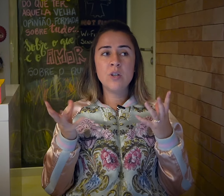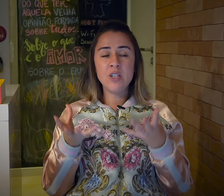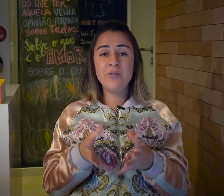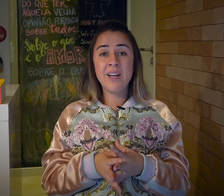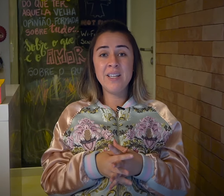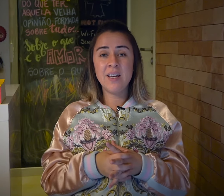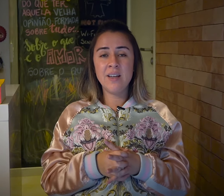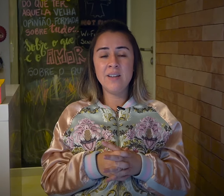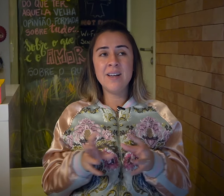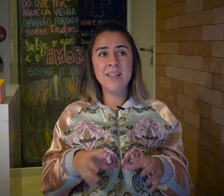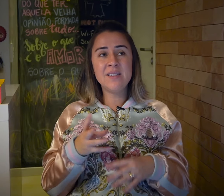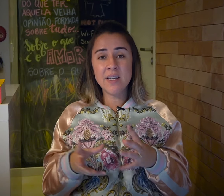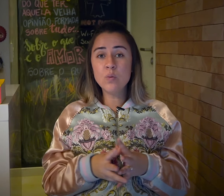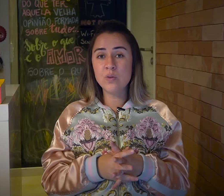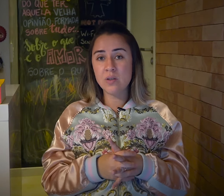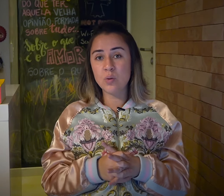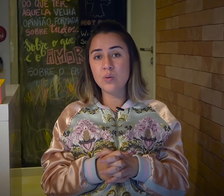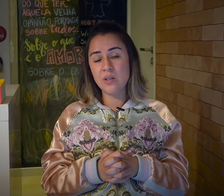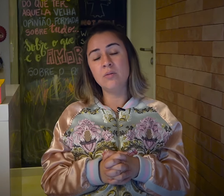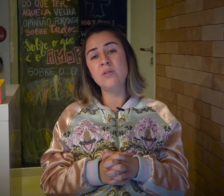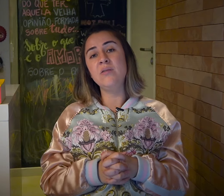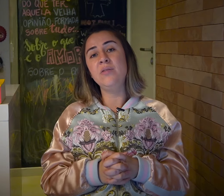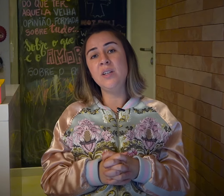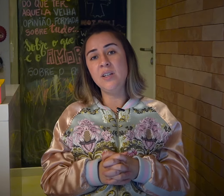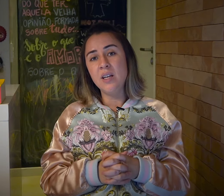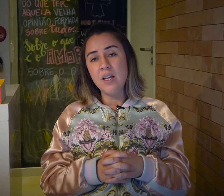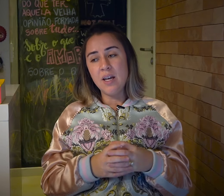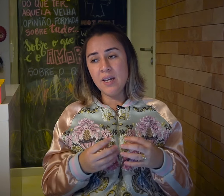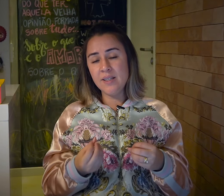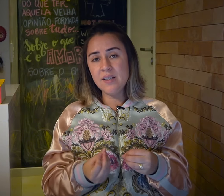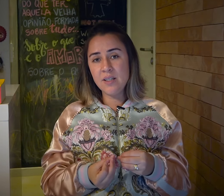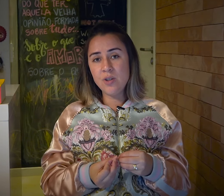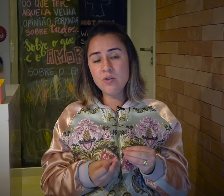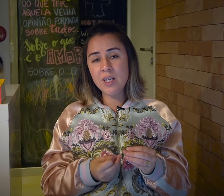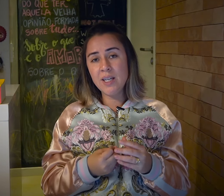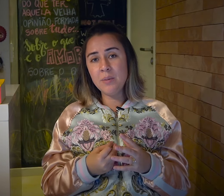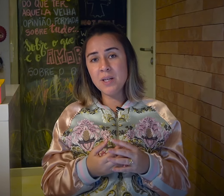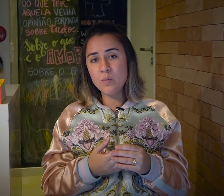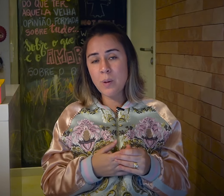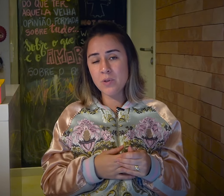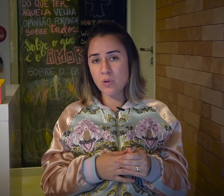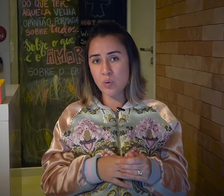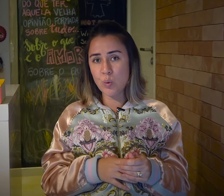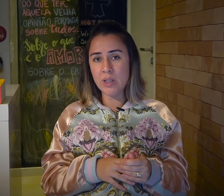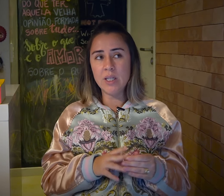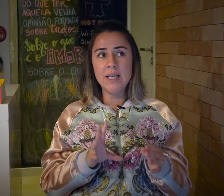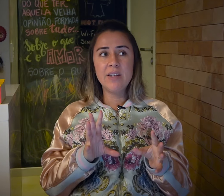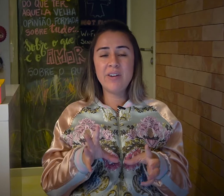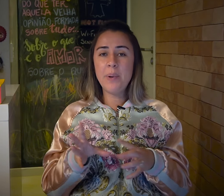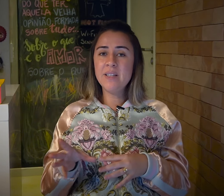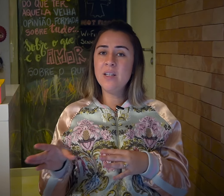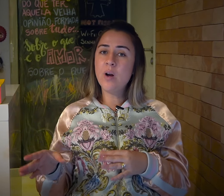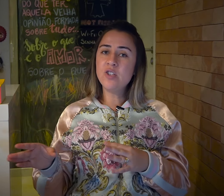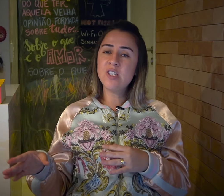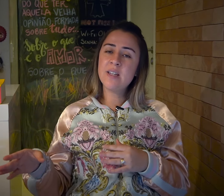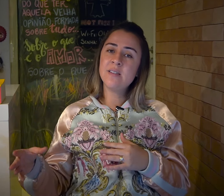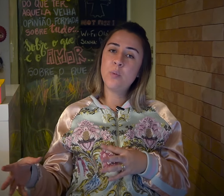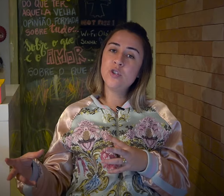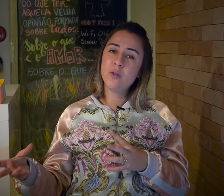a gente vai... E daí eles têm alguns estudos, inclusive, nesse sentido de que mesmo uma pessoa surda que vai aprender a linguagem de sinais depois de